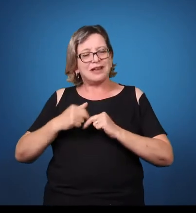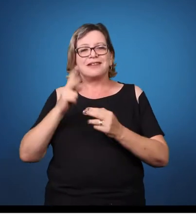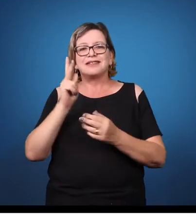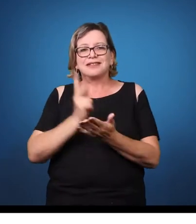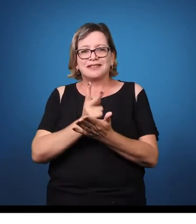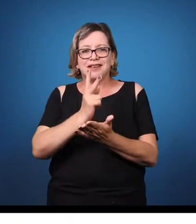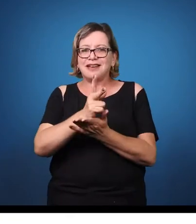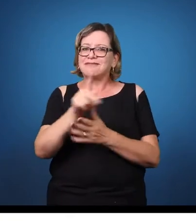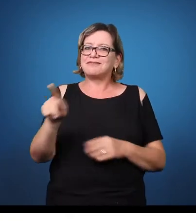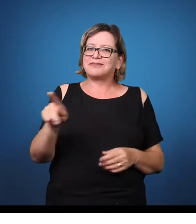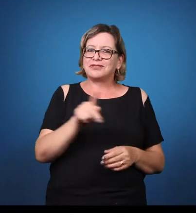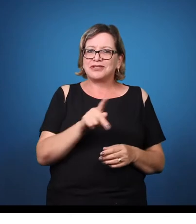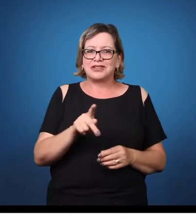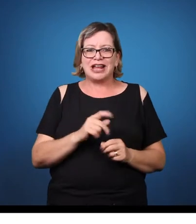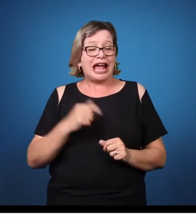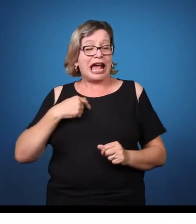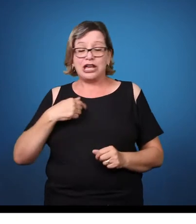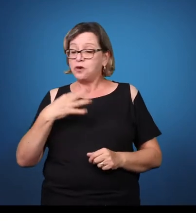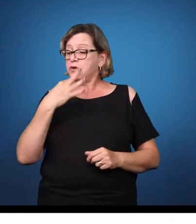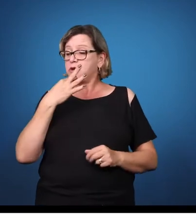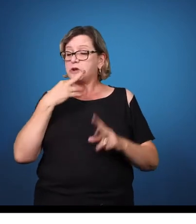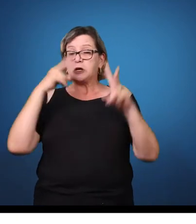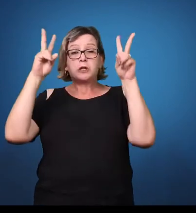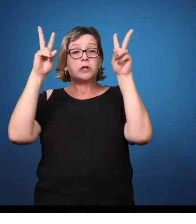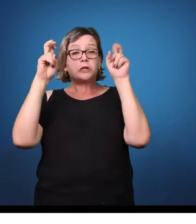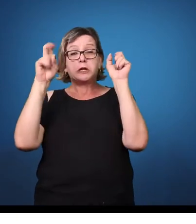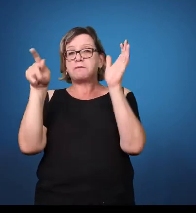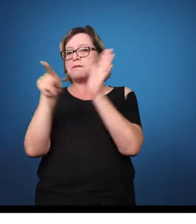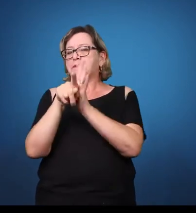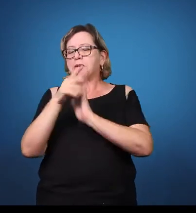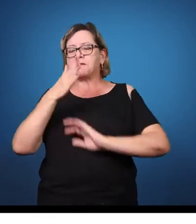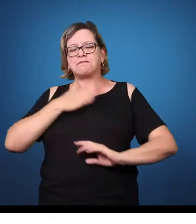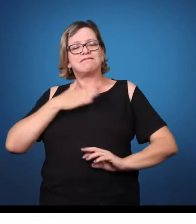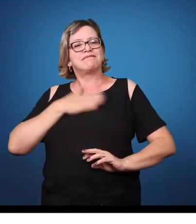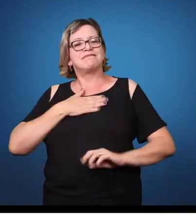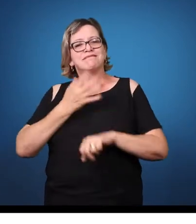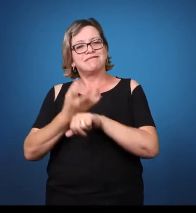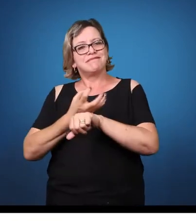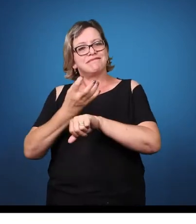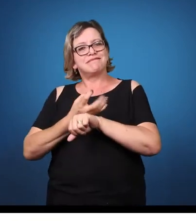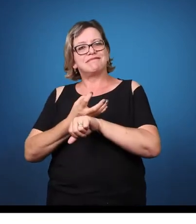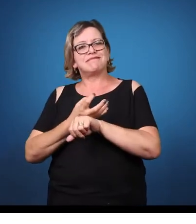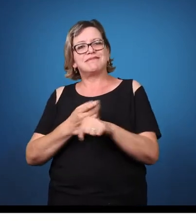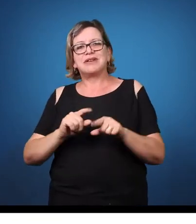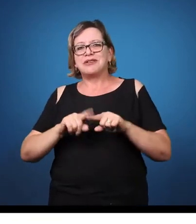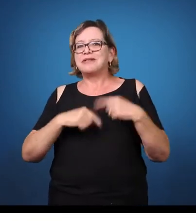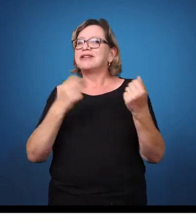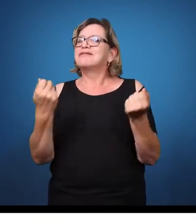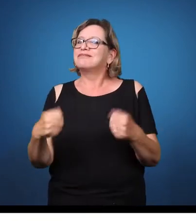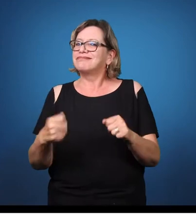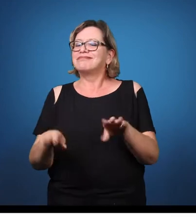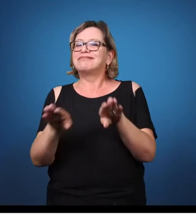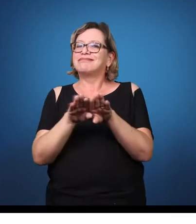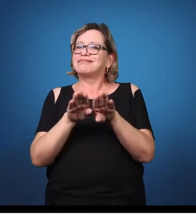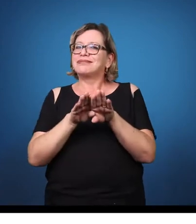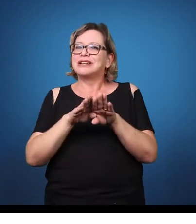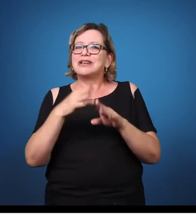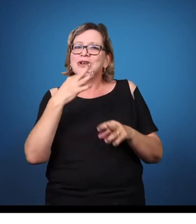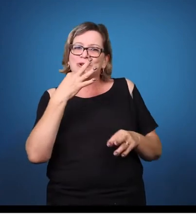formar grupos de pesquisas, formação continuada. O PIA acessora e dá um